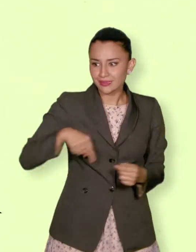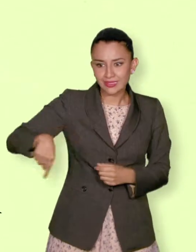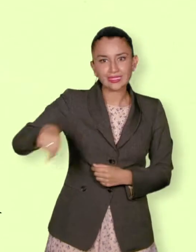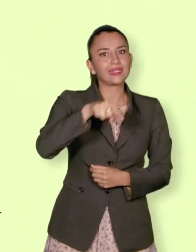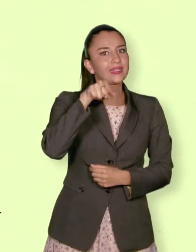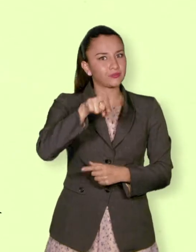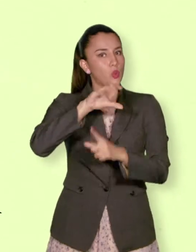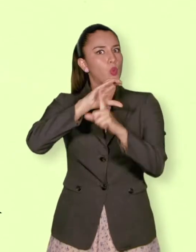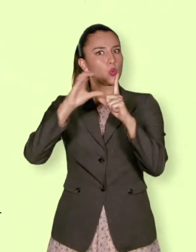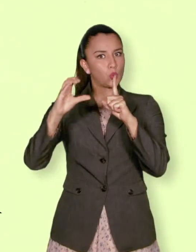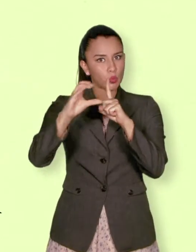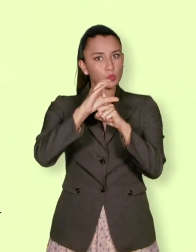violencia o a la paz.